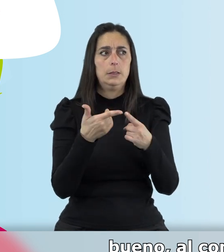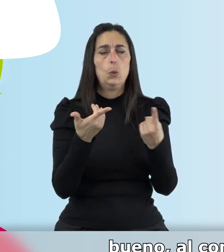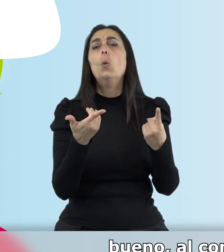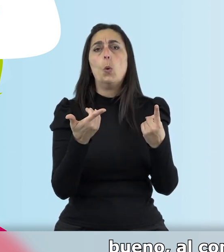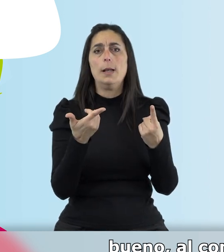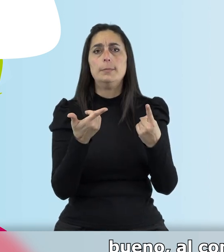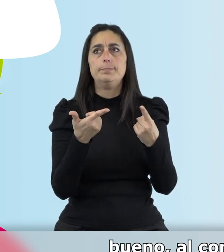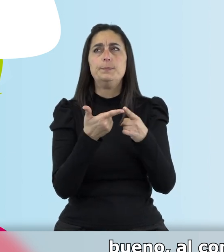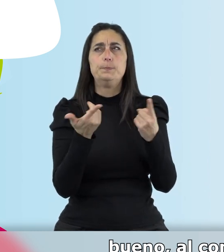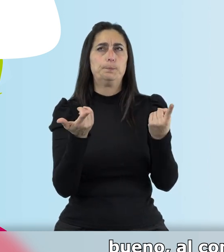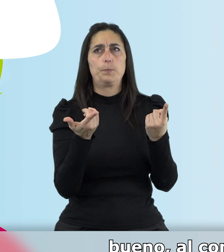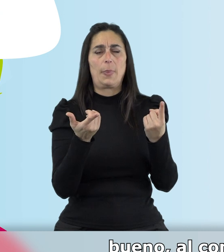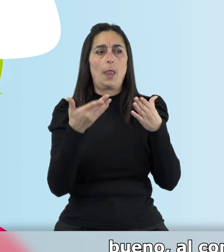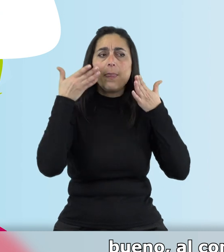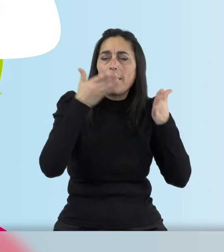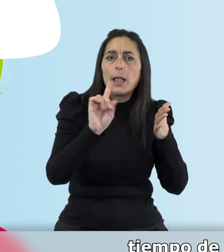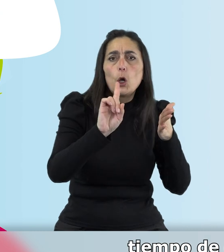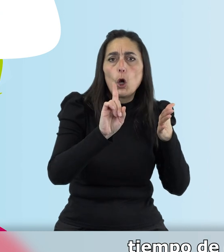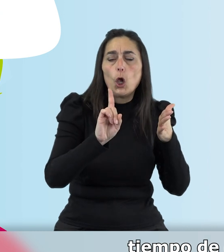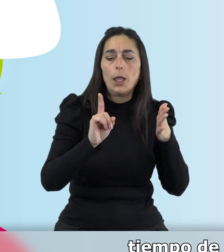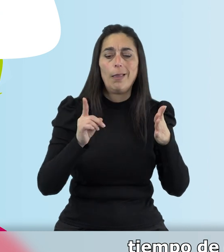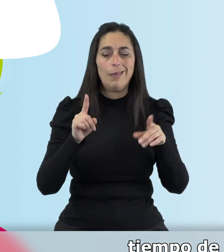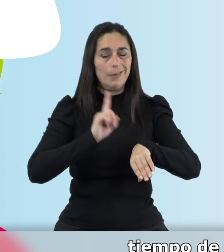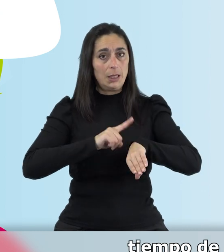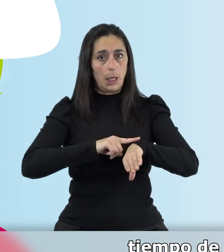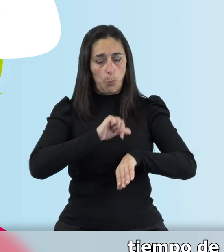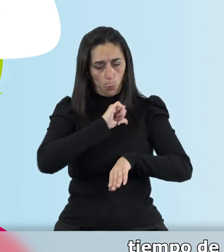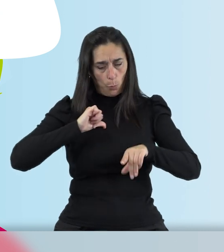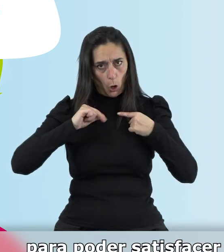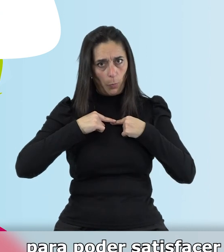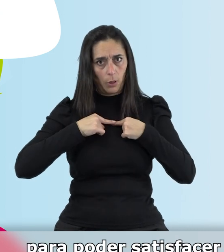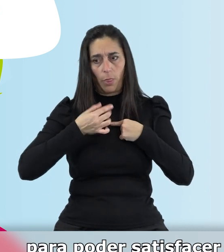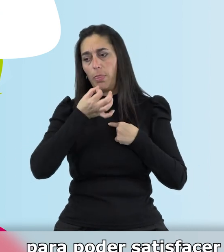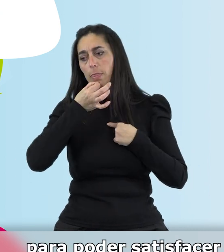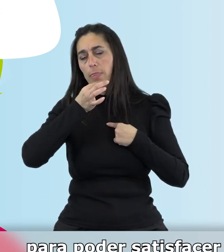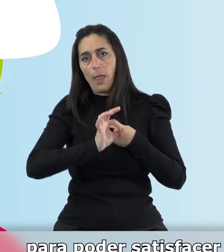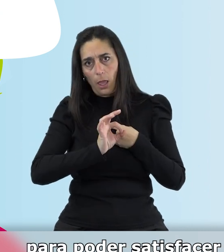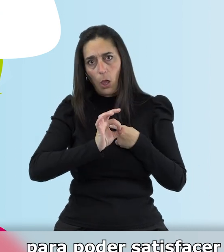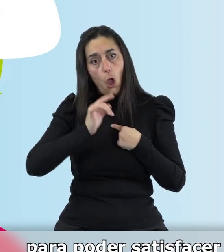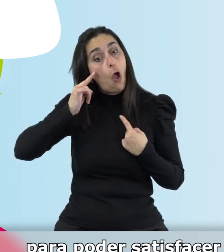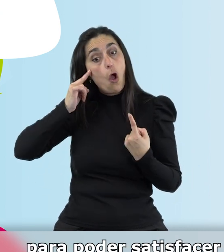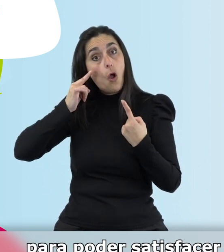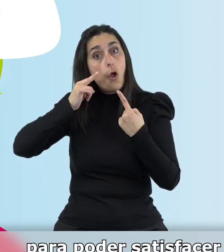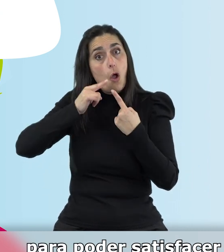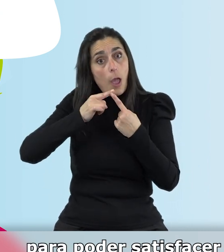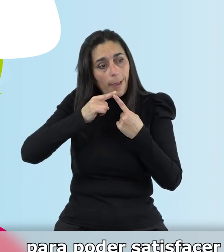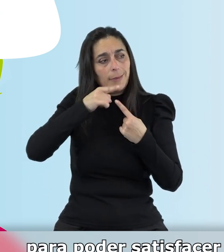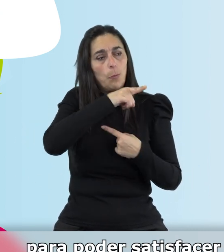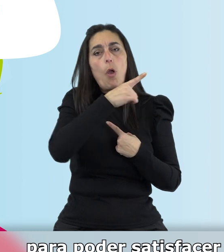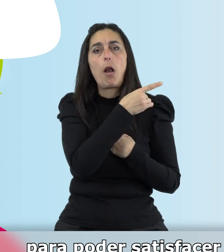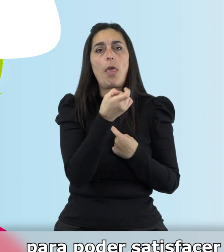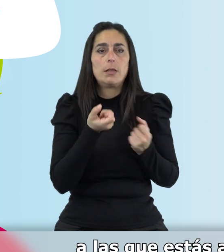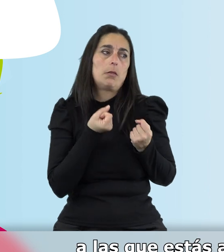al contrario, rechazar tiempo propio, tiempo de ocio, tiempo de trabajo para, bueno, pues poder satisfacer las